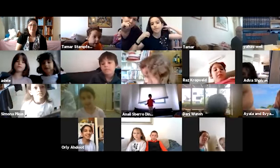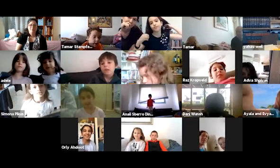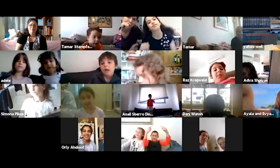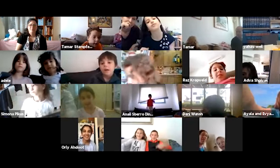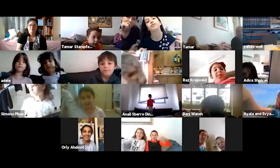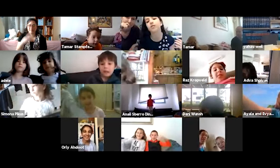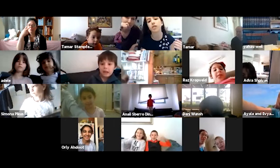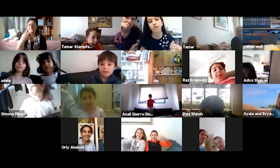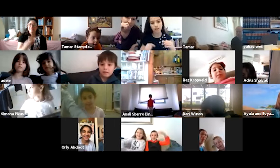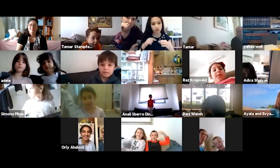תראו לי.